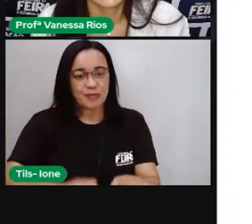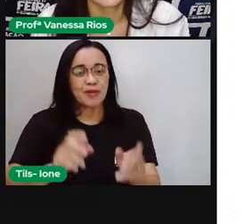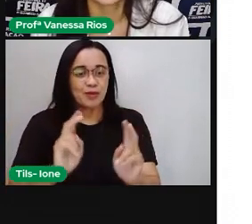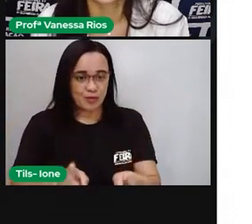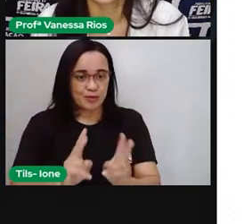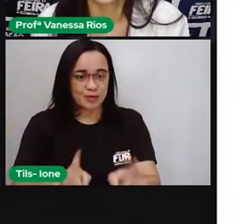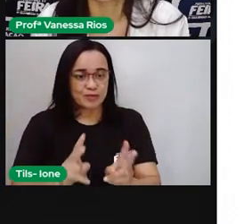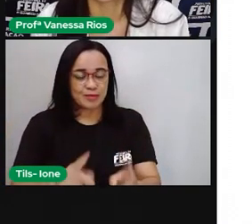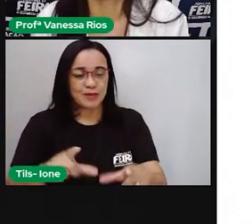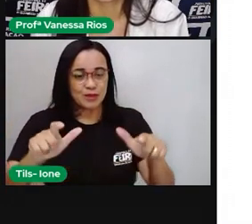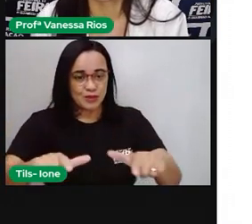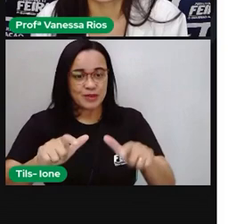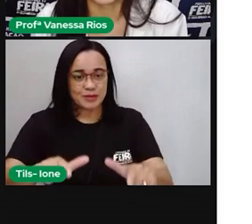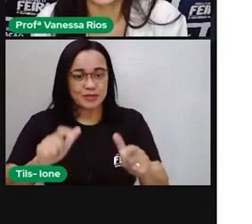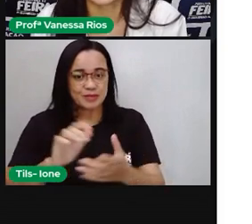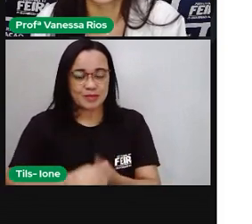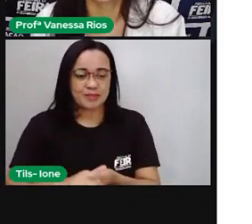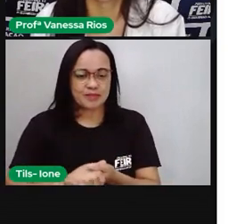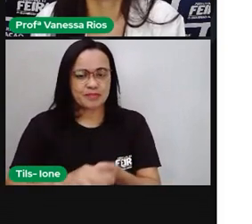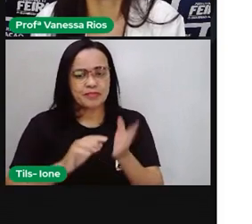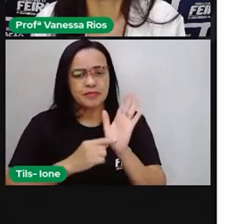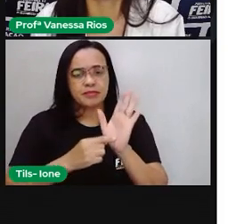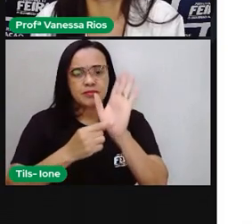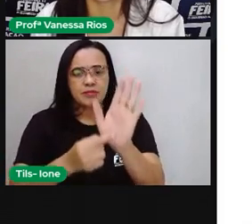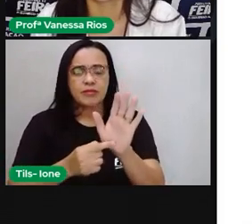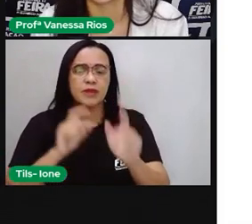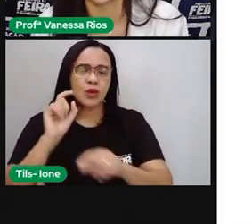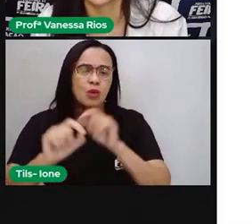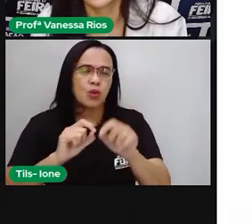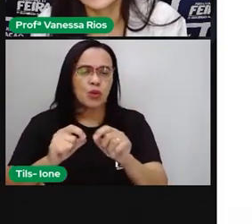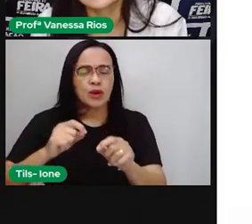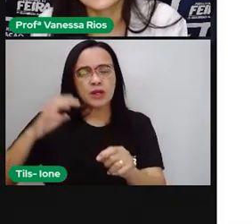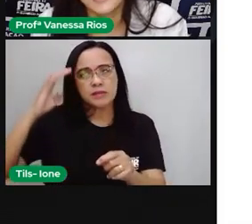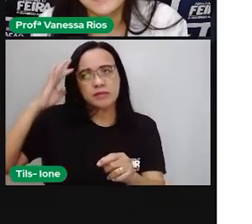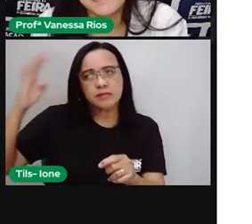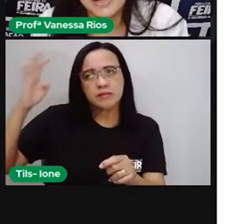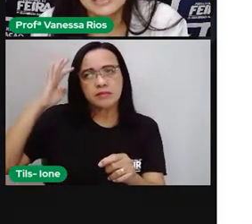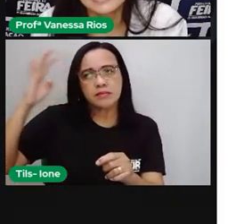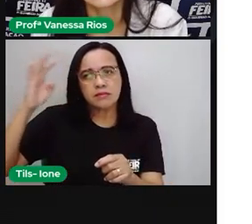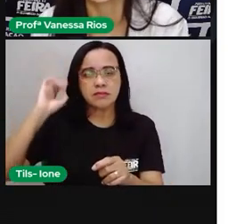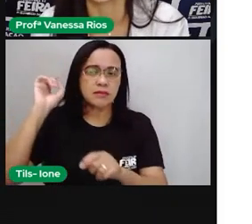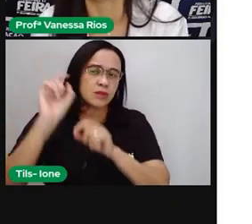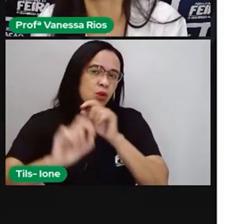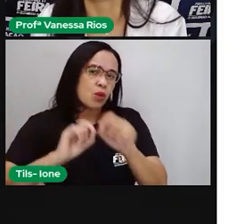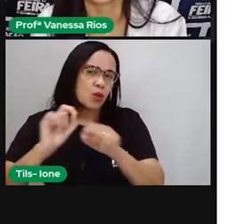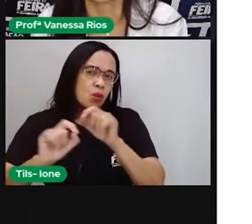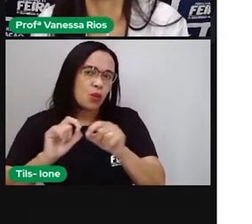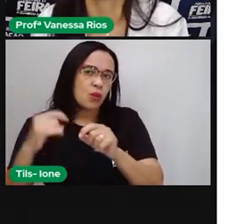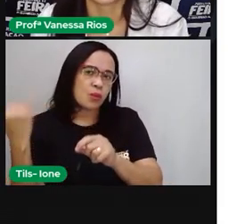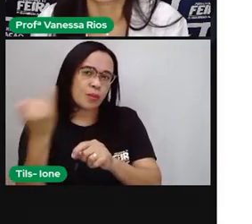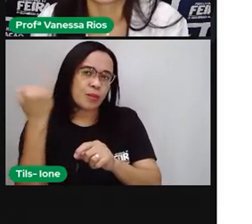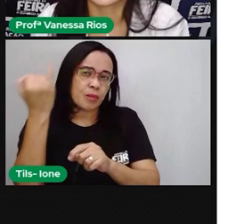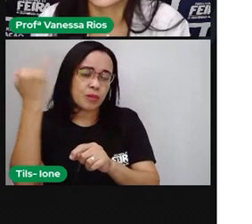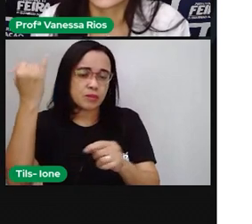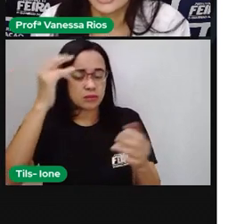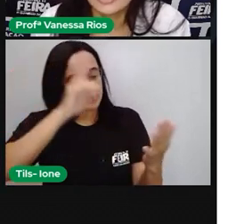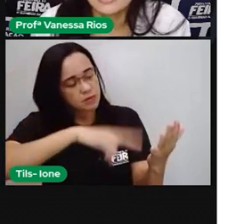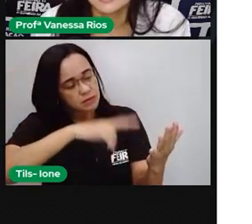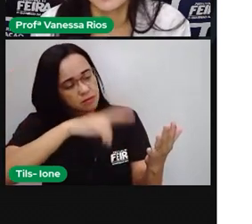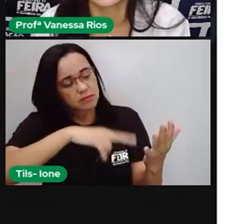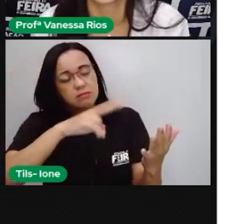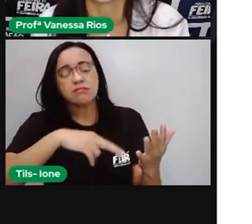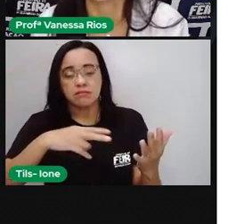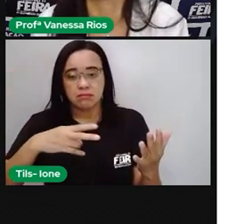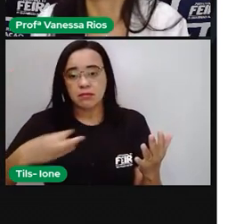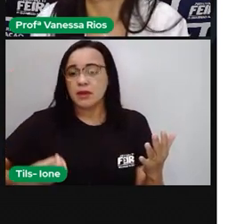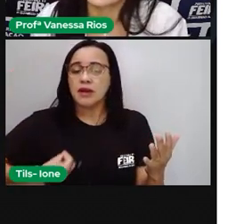E aí a Pró colocou essa imagem para a gente refletir, né? O quanto é importante a leitura na vida de todas